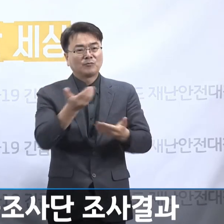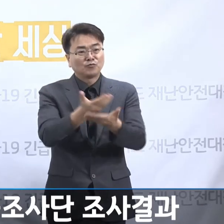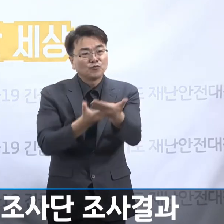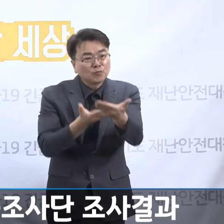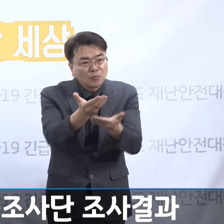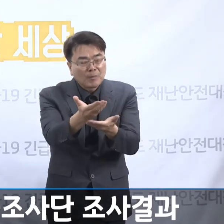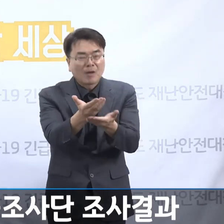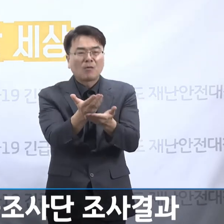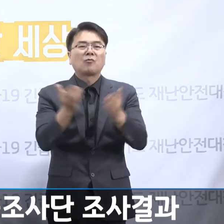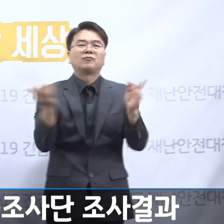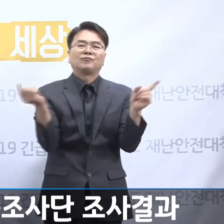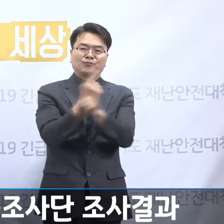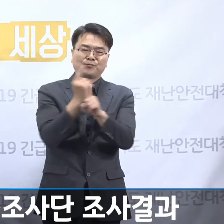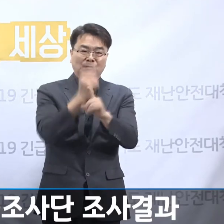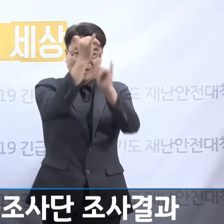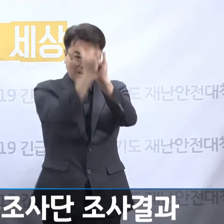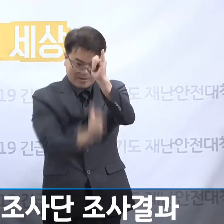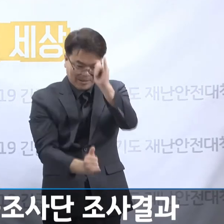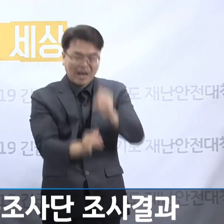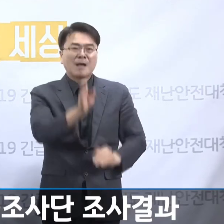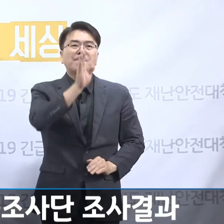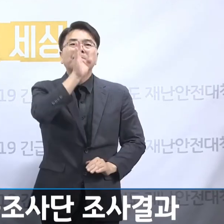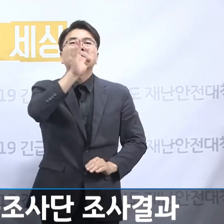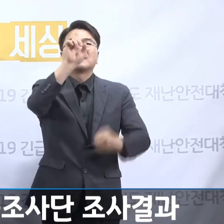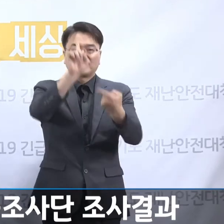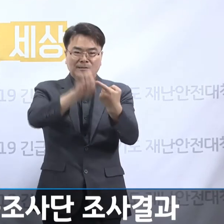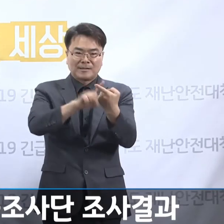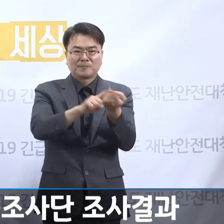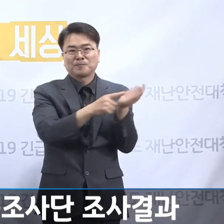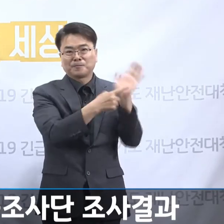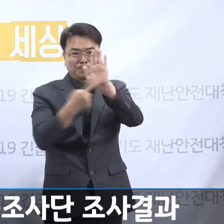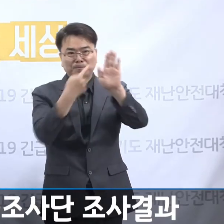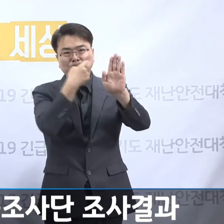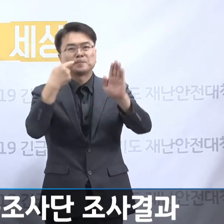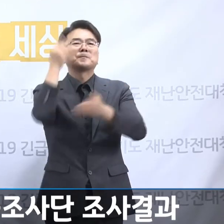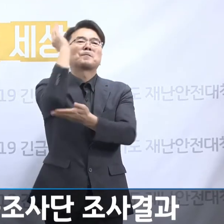또 역사적 진실을 세상에 증언하며 살아오셨습니다.